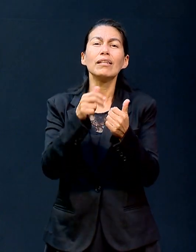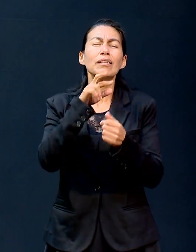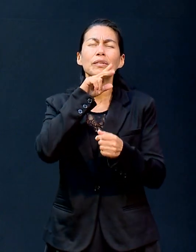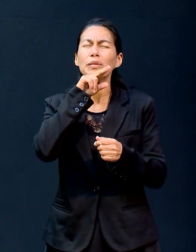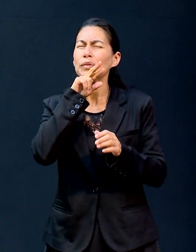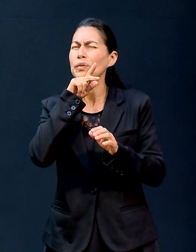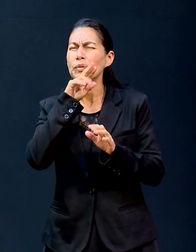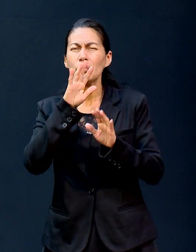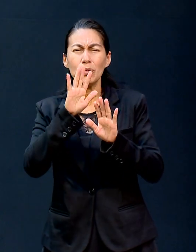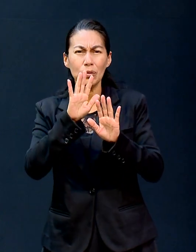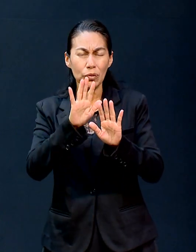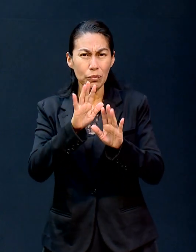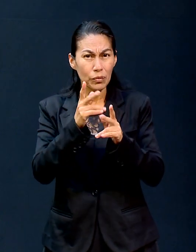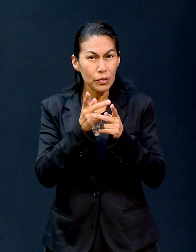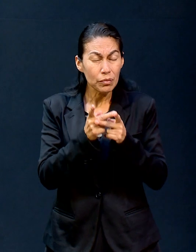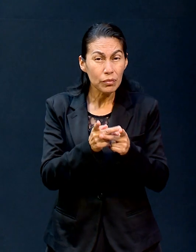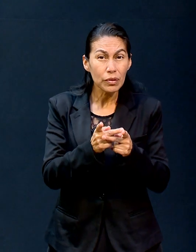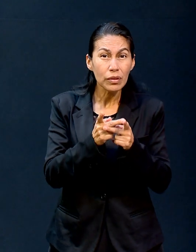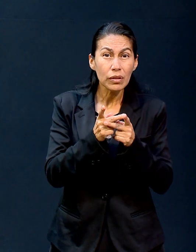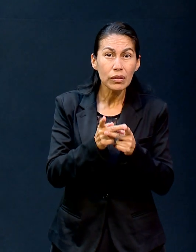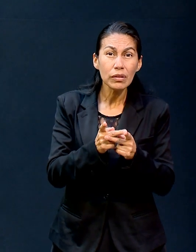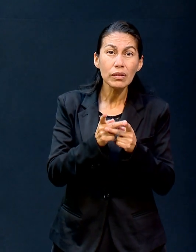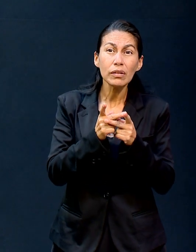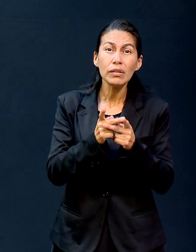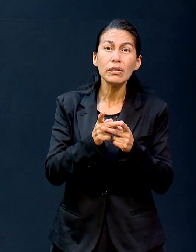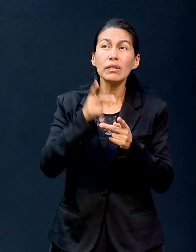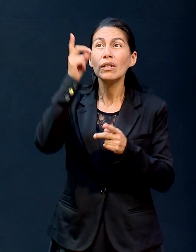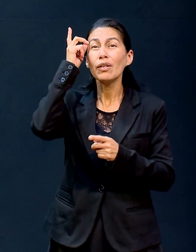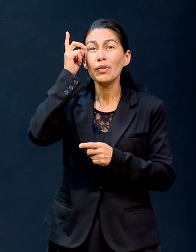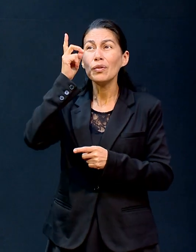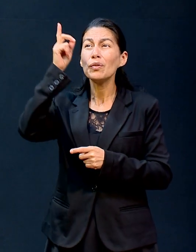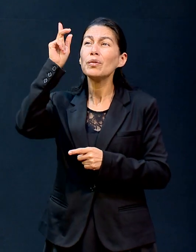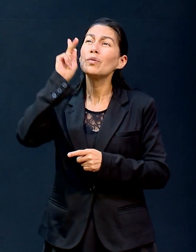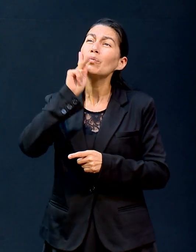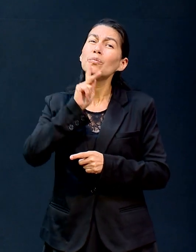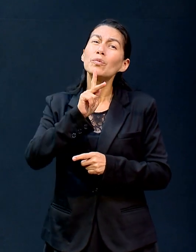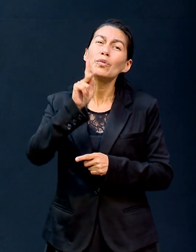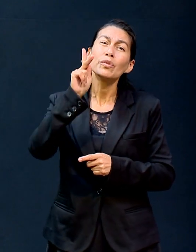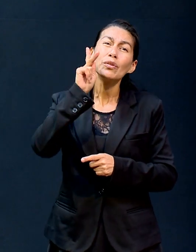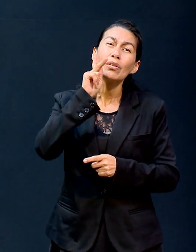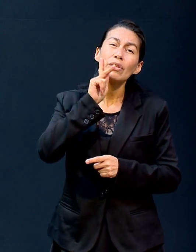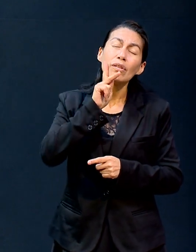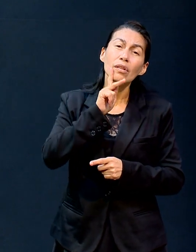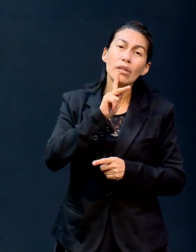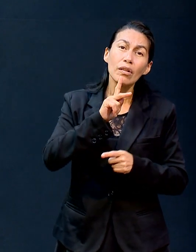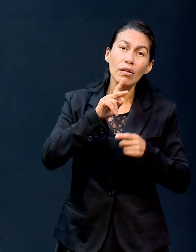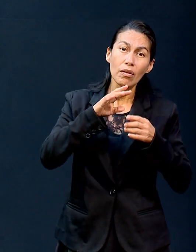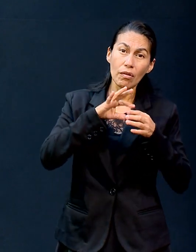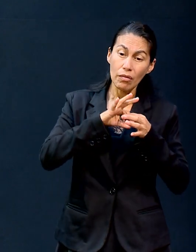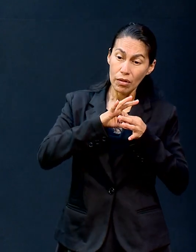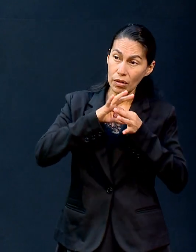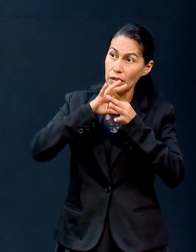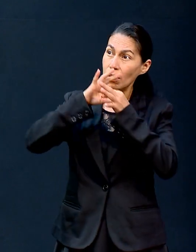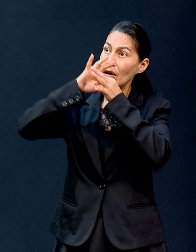angusties y no tratas de entender es así como probará tu fe